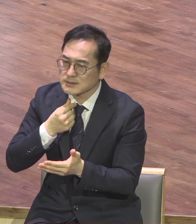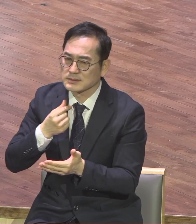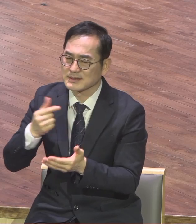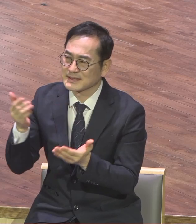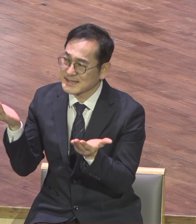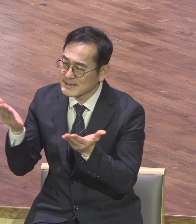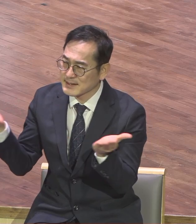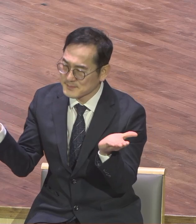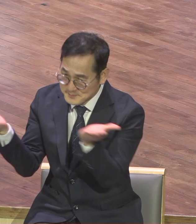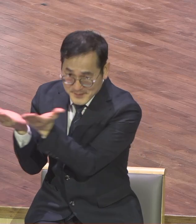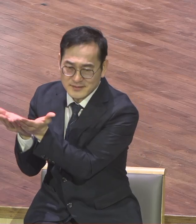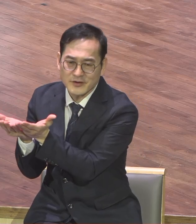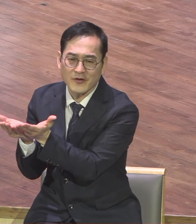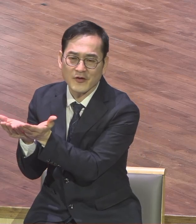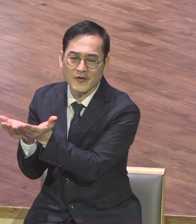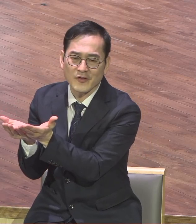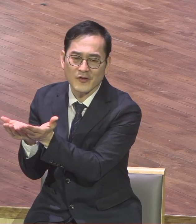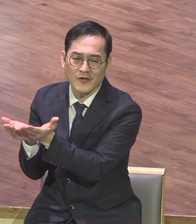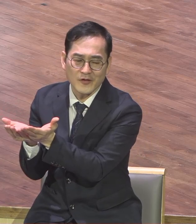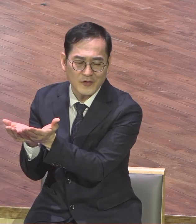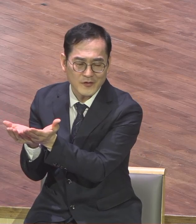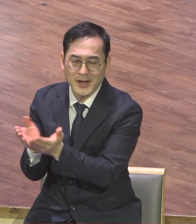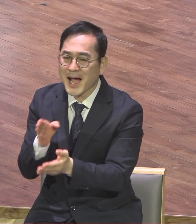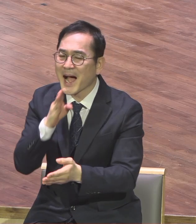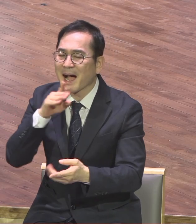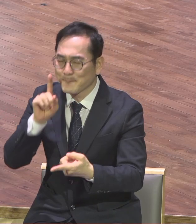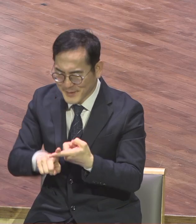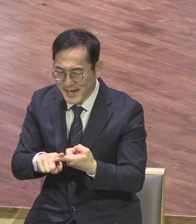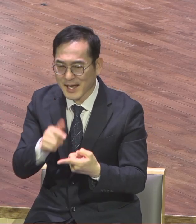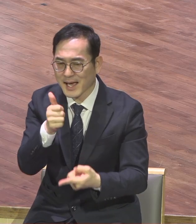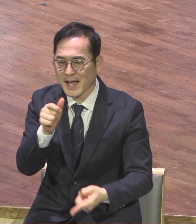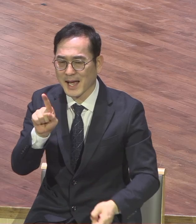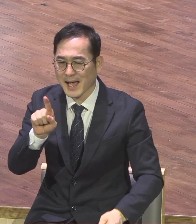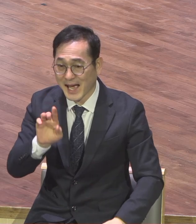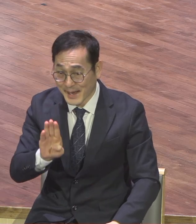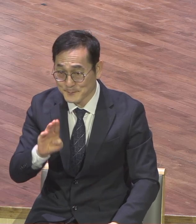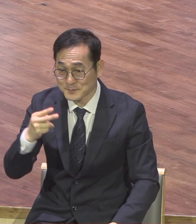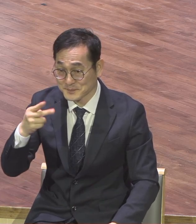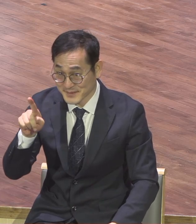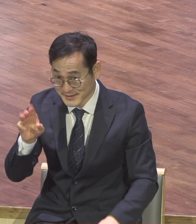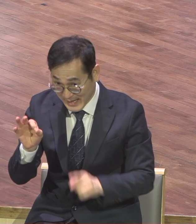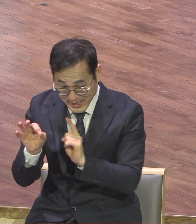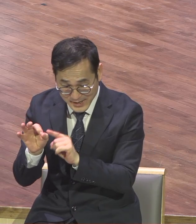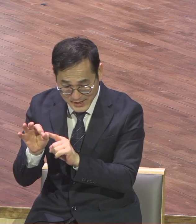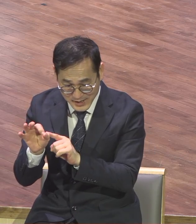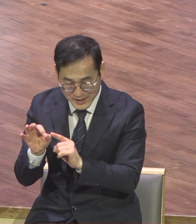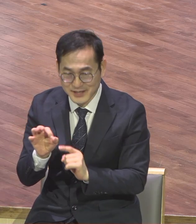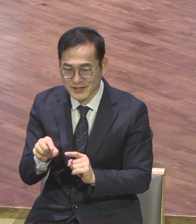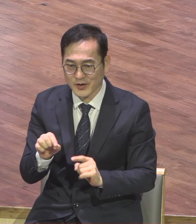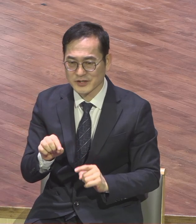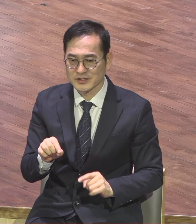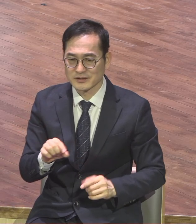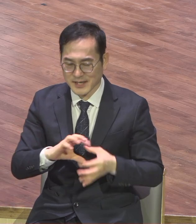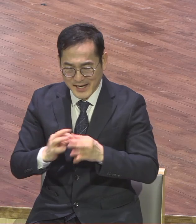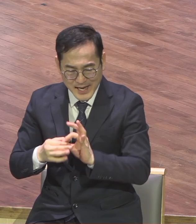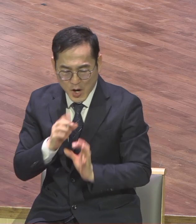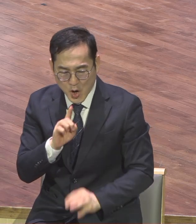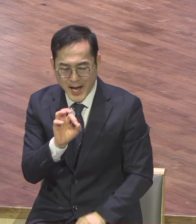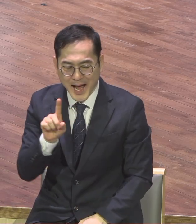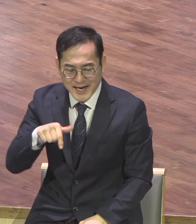라는 말을 헬라몰로 악시오스 가치 있게 가치 있게 어울리게 하나님이